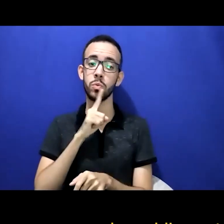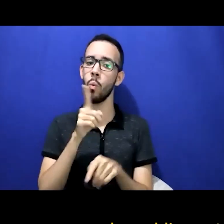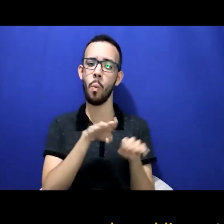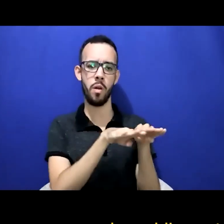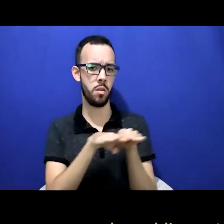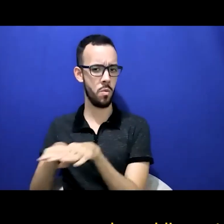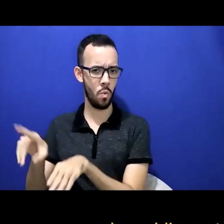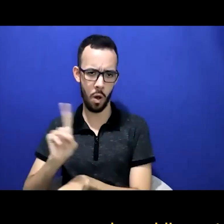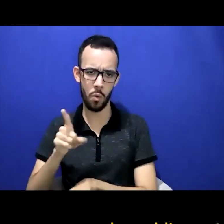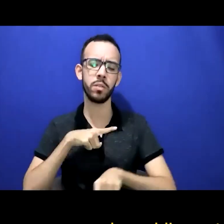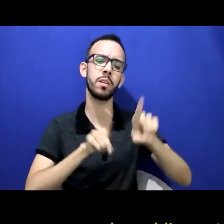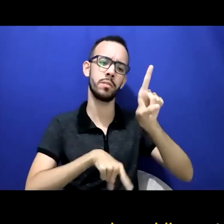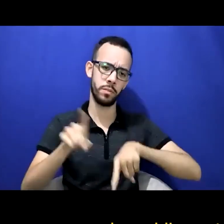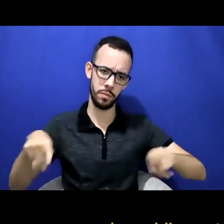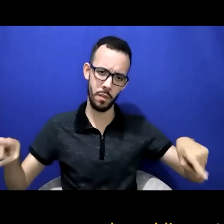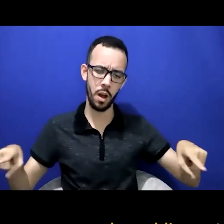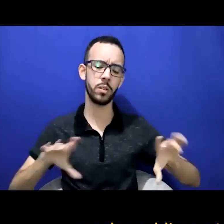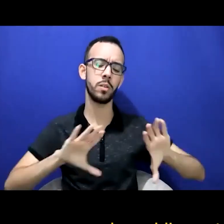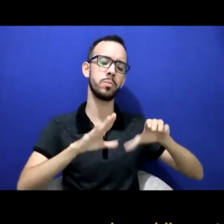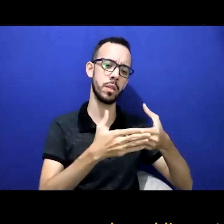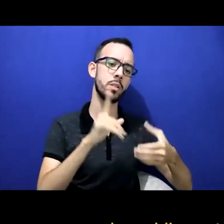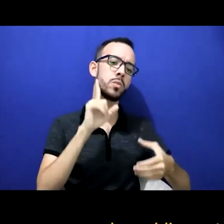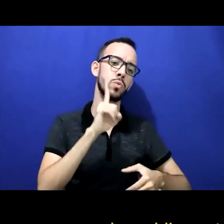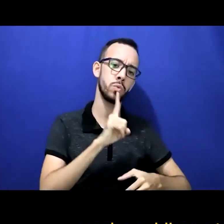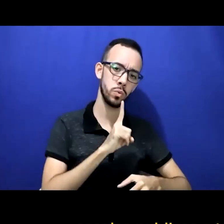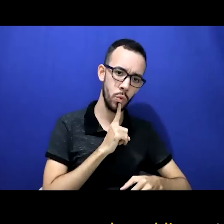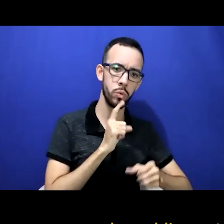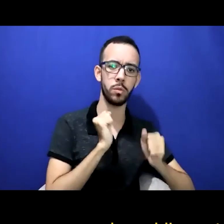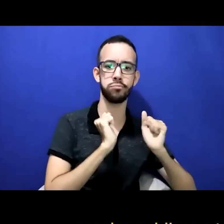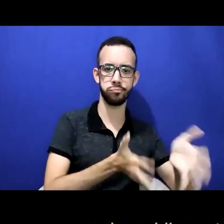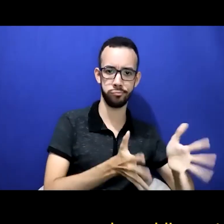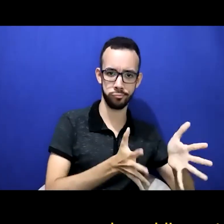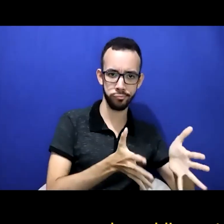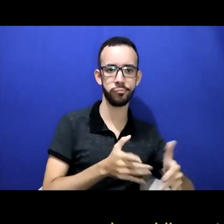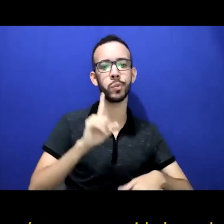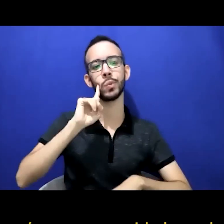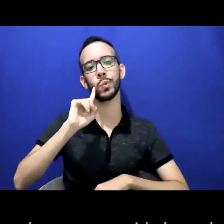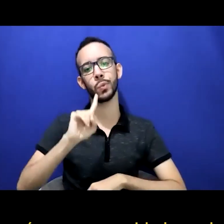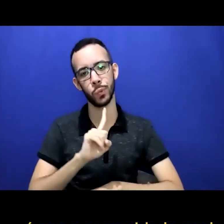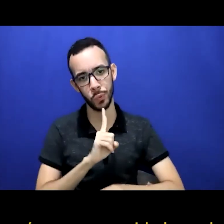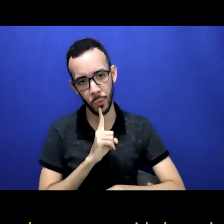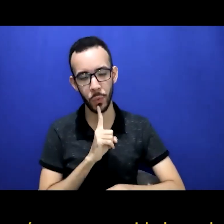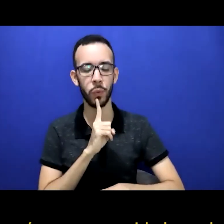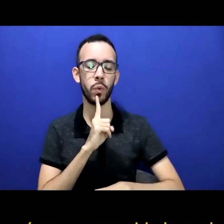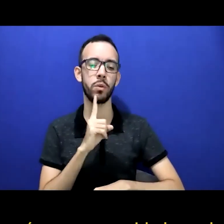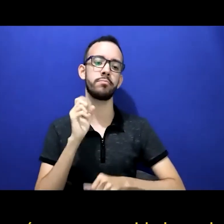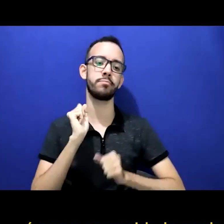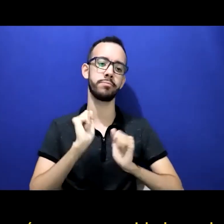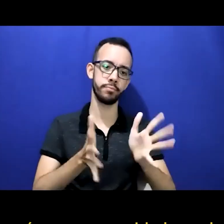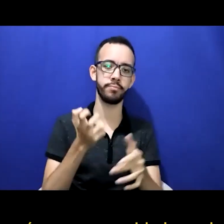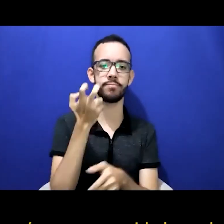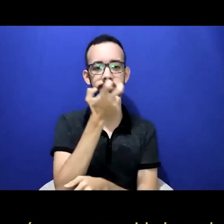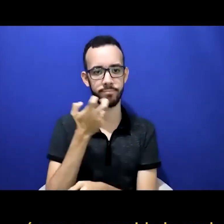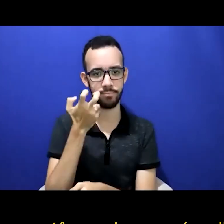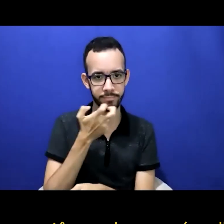e tudo mais outra coisa que eu queria destacar antes de continuar é que a comunidade surda também não é homogênea tem